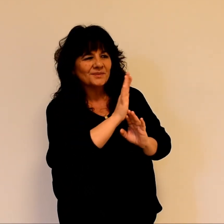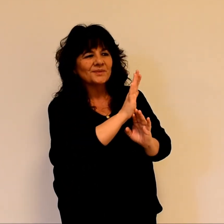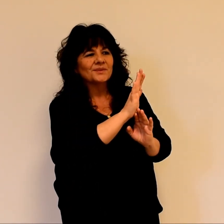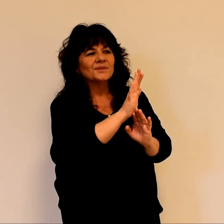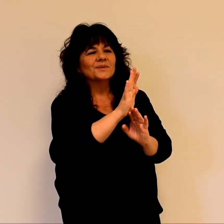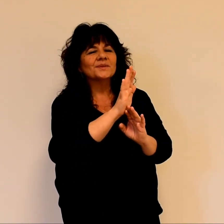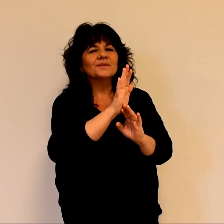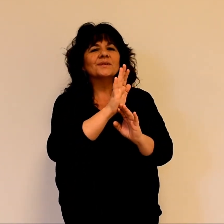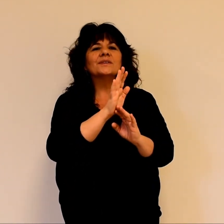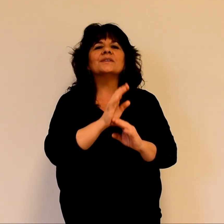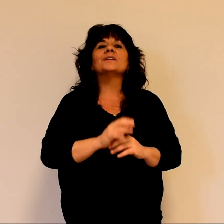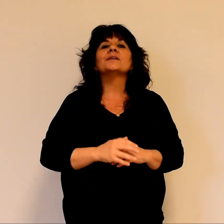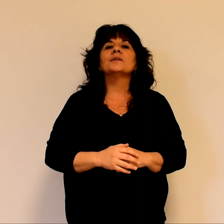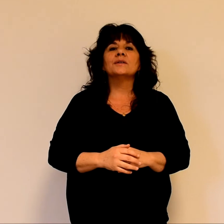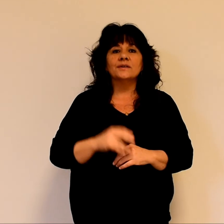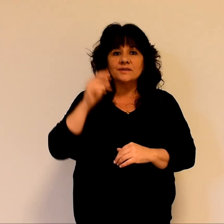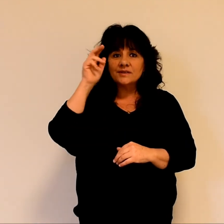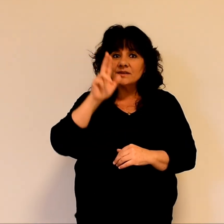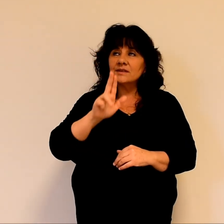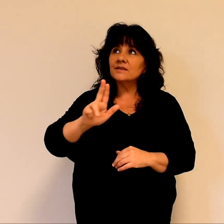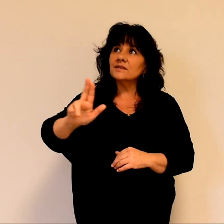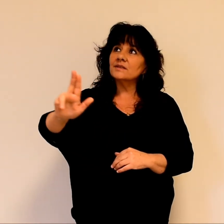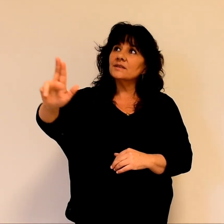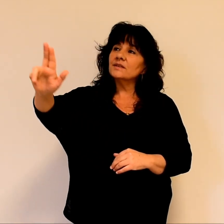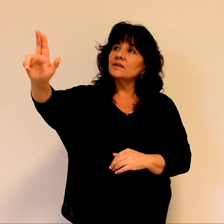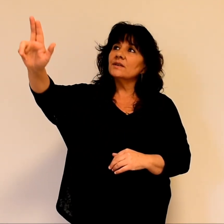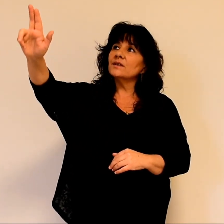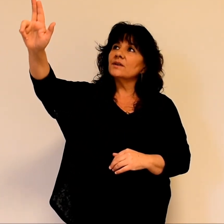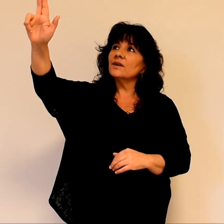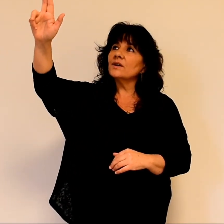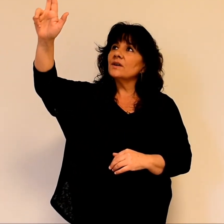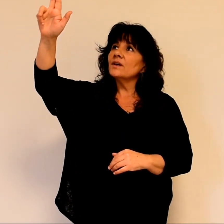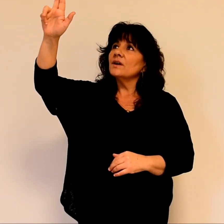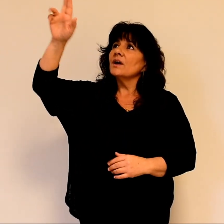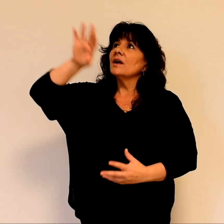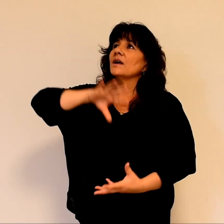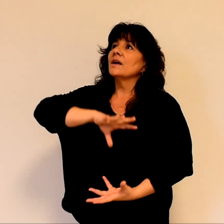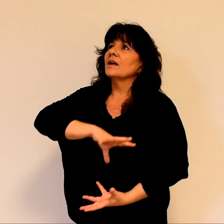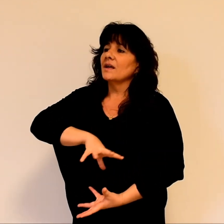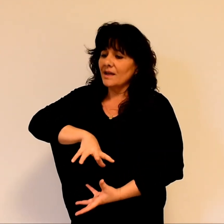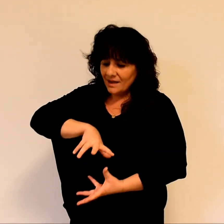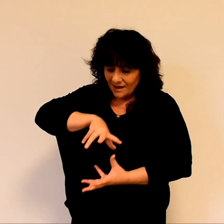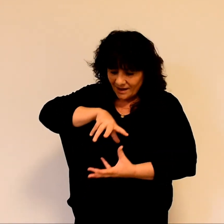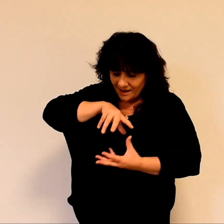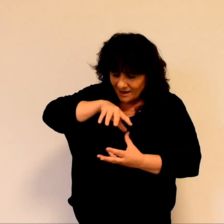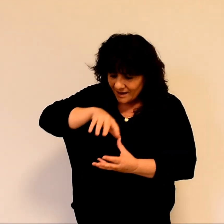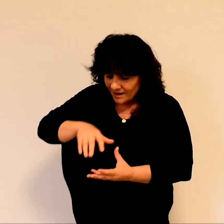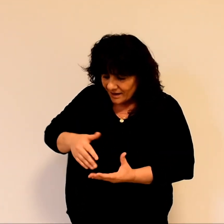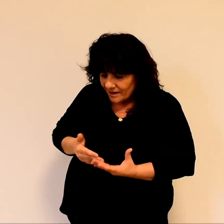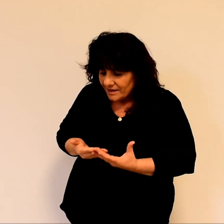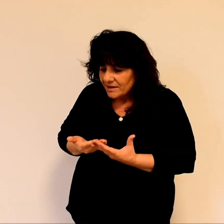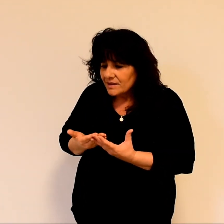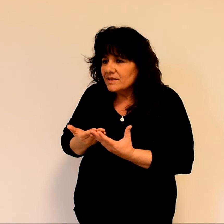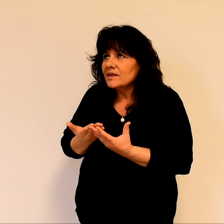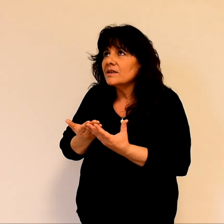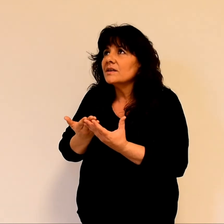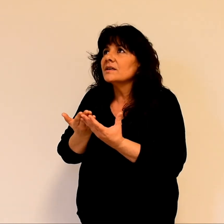Vers toi Seigneur, j'élève mon